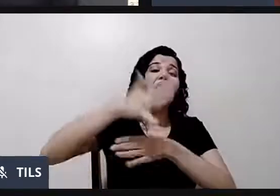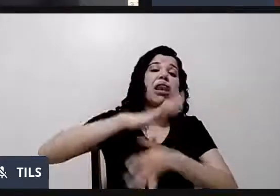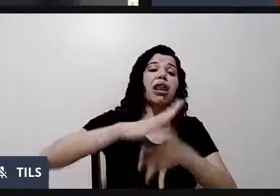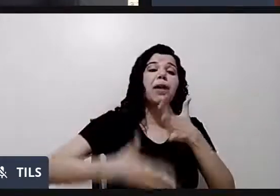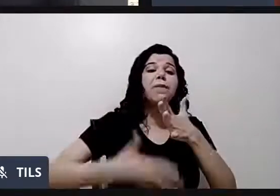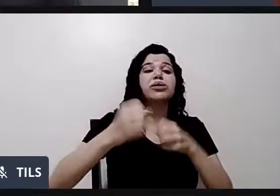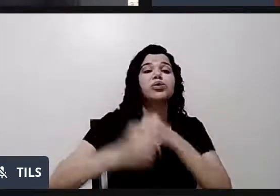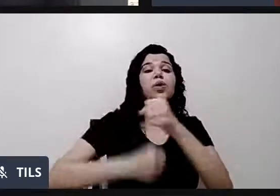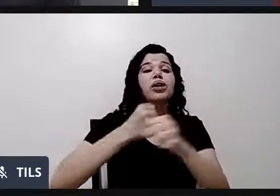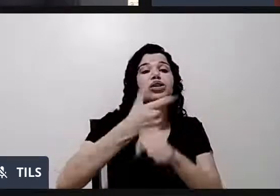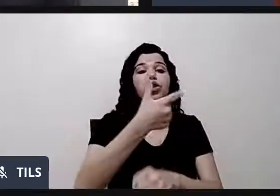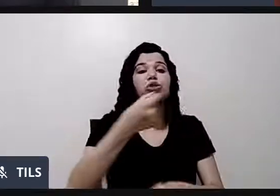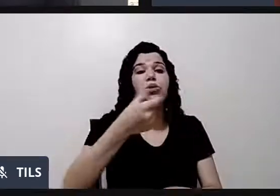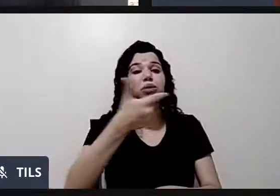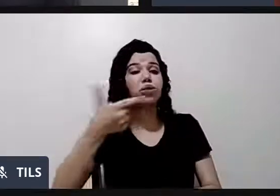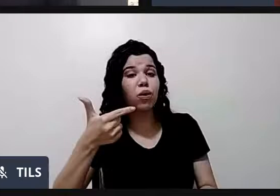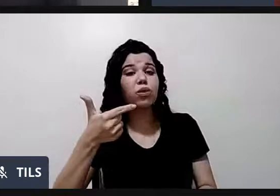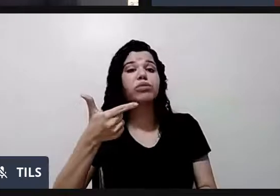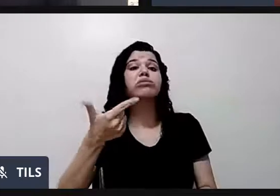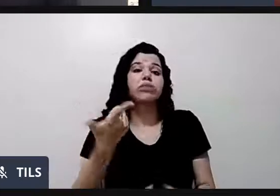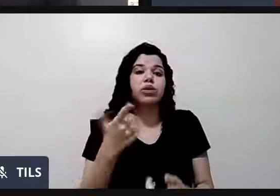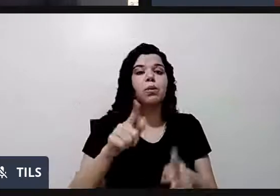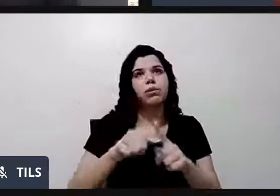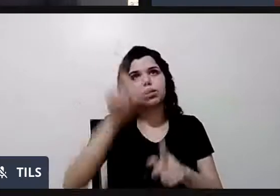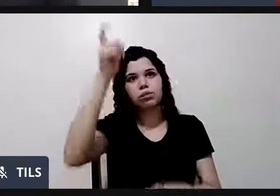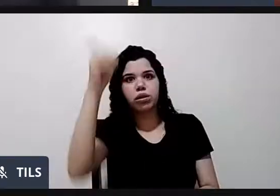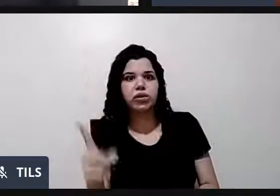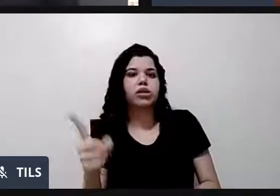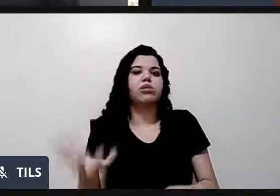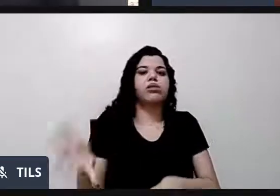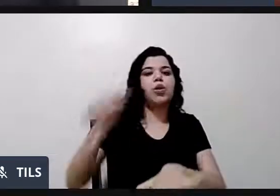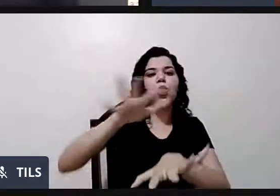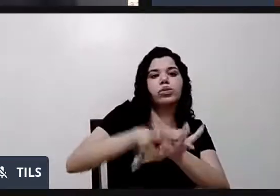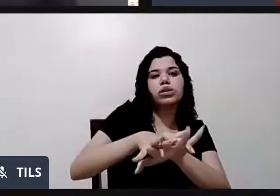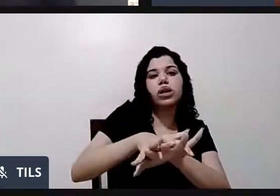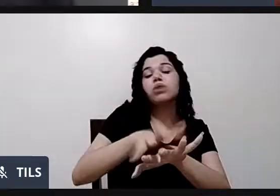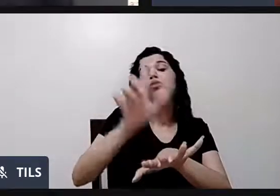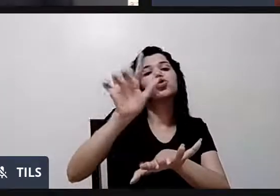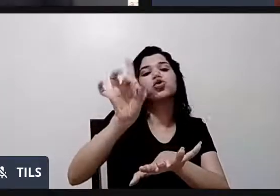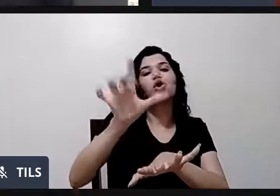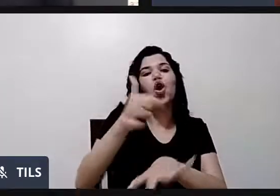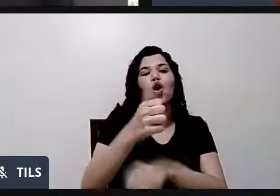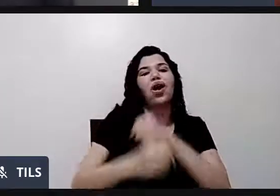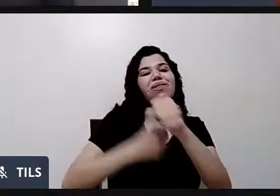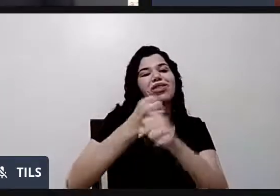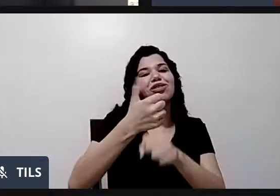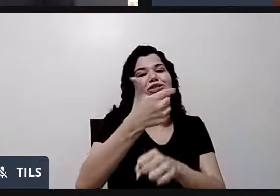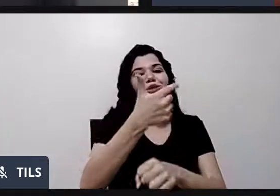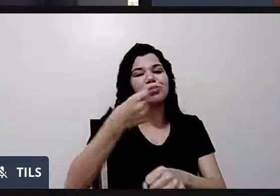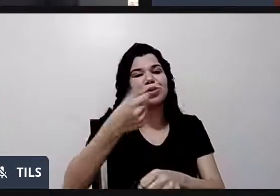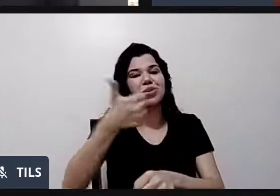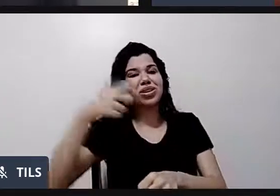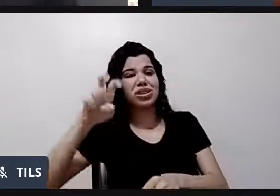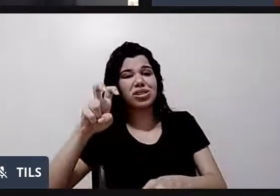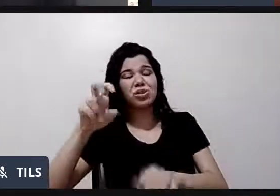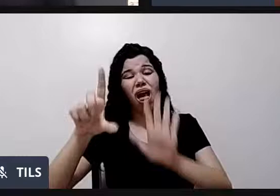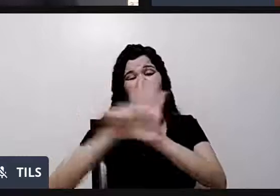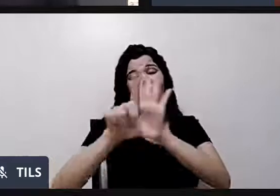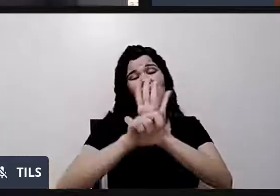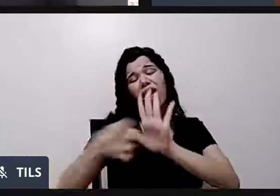Então, a lei de pessoa com deficiência, da inclusão de pessoa com deficiência, de 2015. Então, as leis são tudo muito novo. Então, antes disso, essas